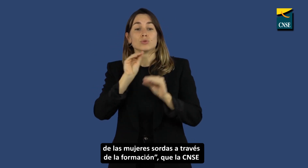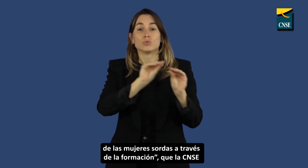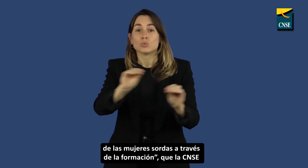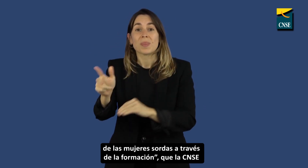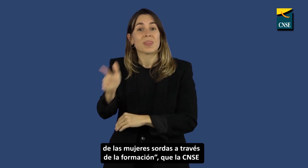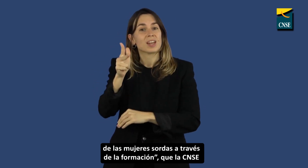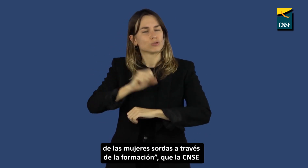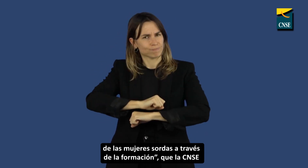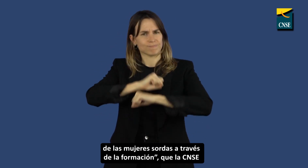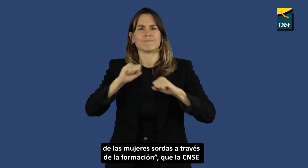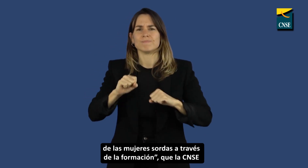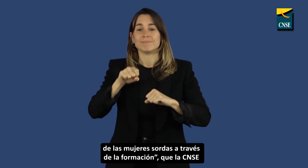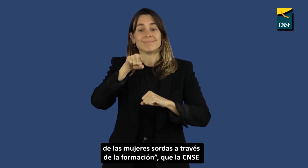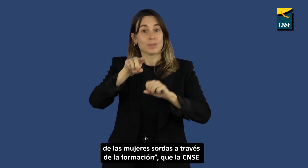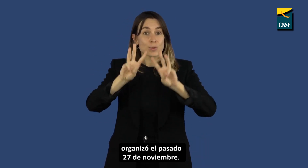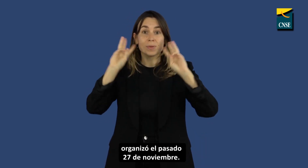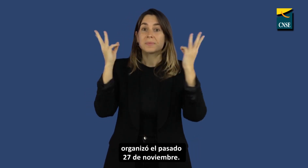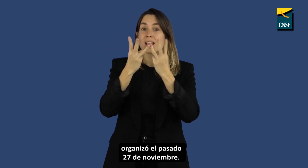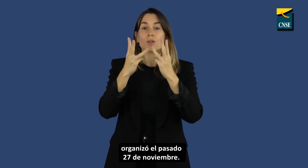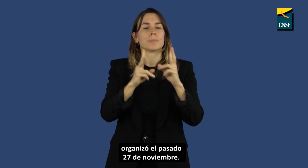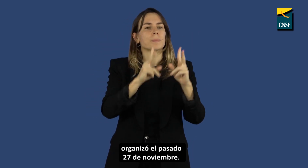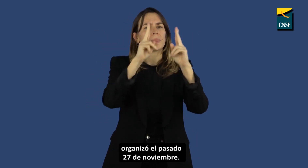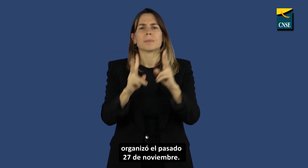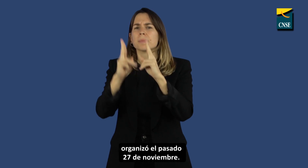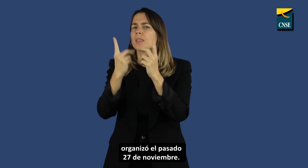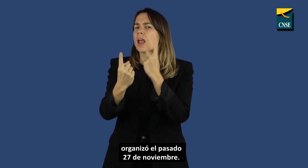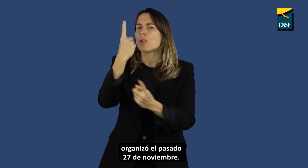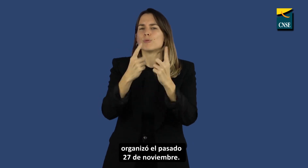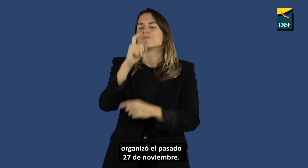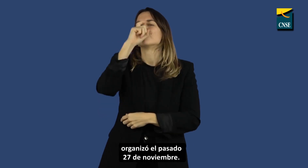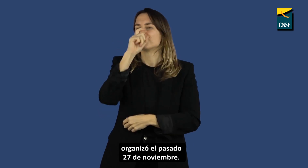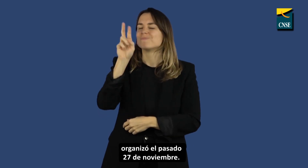formación que la CNSE organizó el pasado 27 de noviembre.